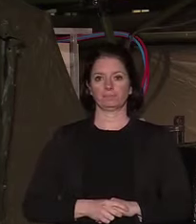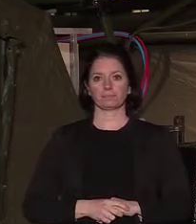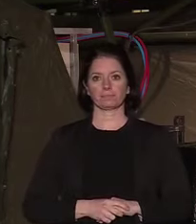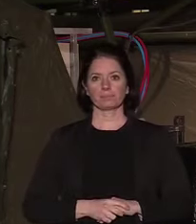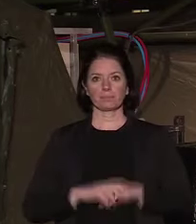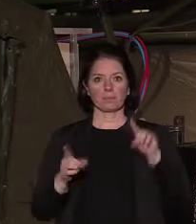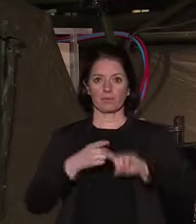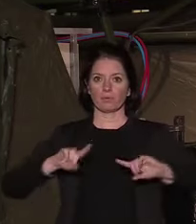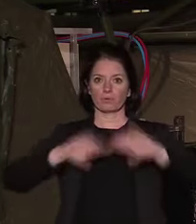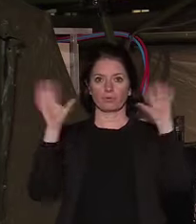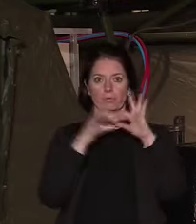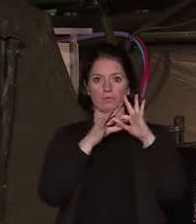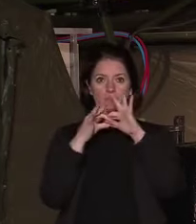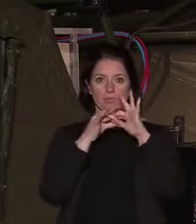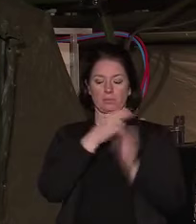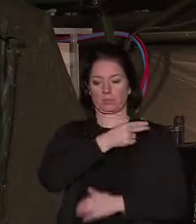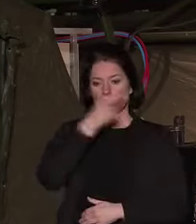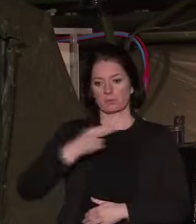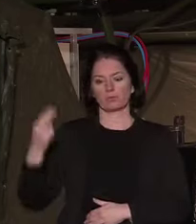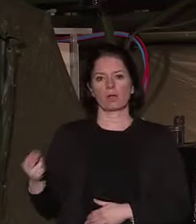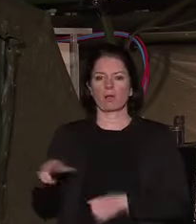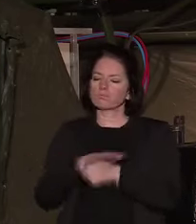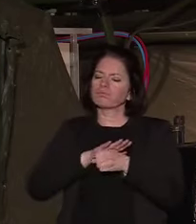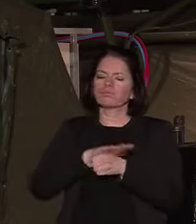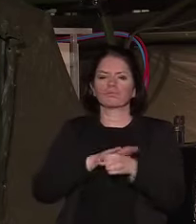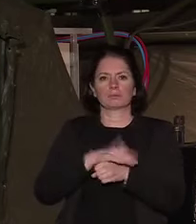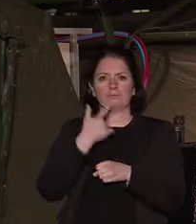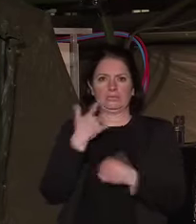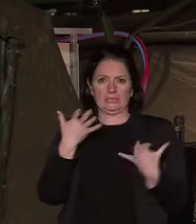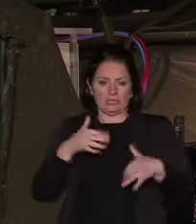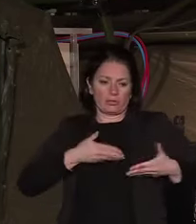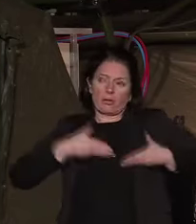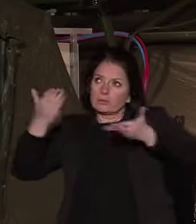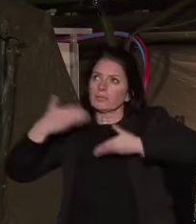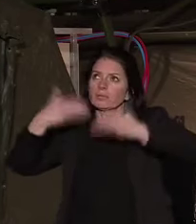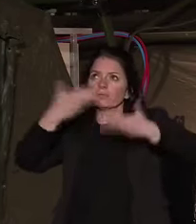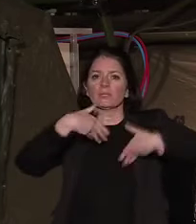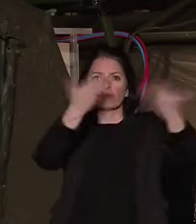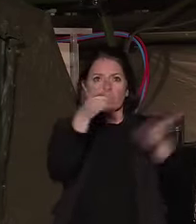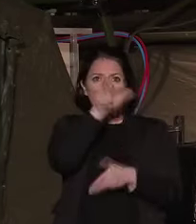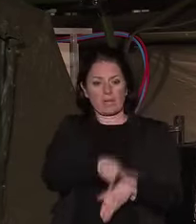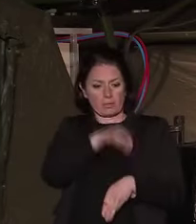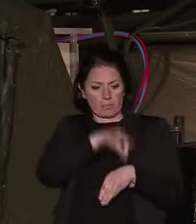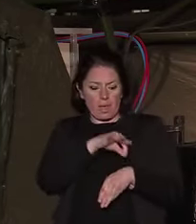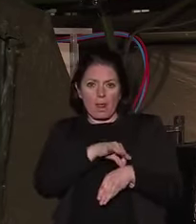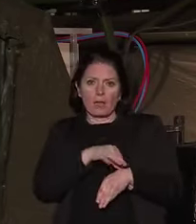Solidarité aussi nationale qui joue à plein. Plusieurs transferts ont été organisés vers des régions moins touchées.